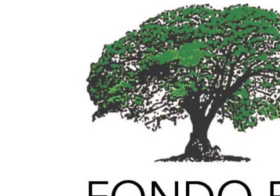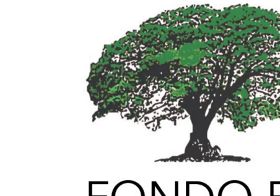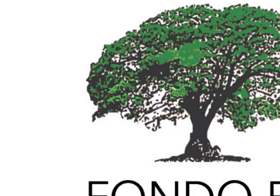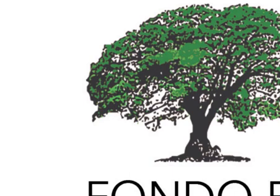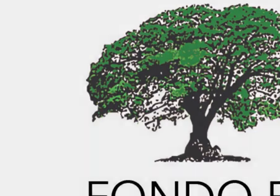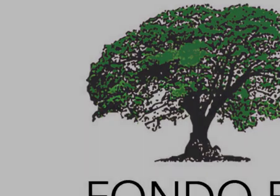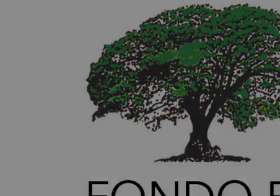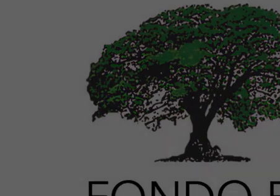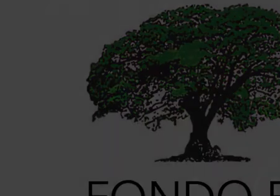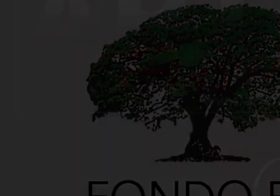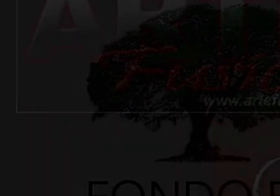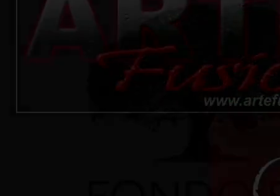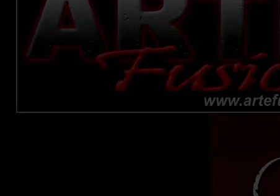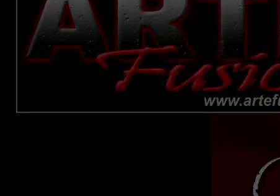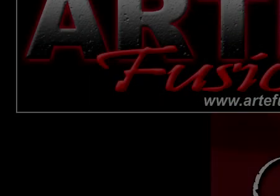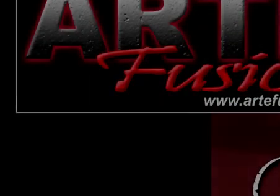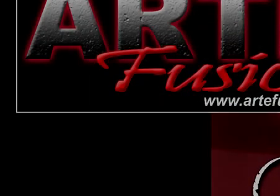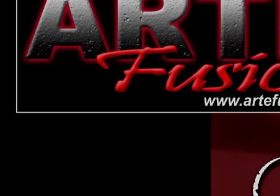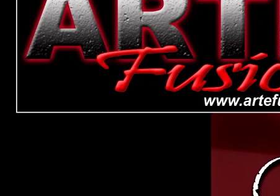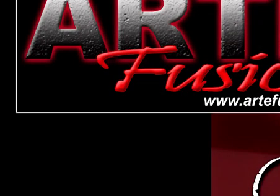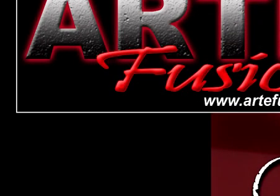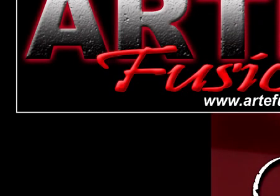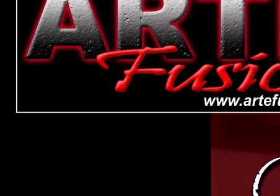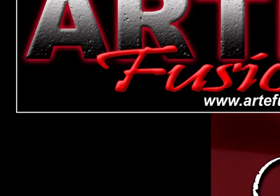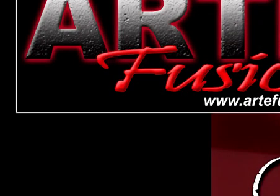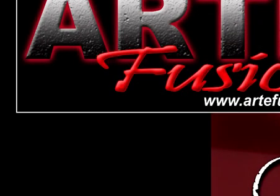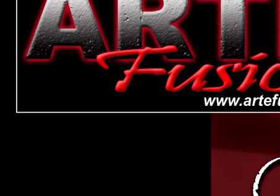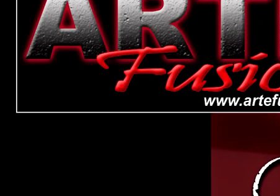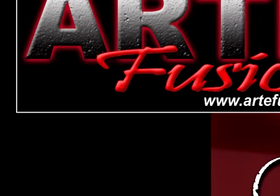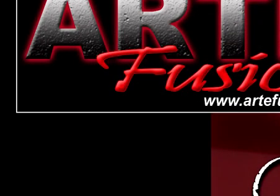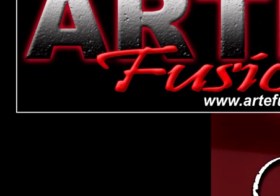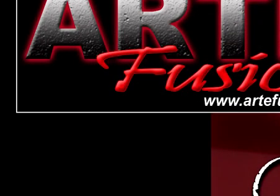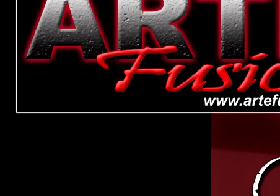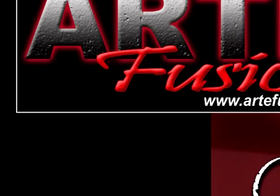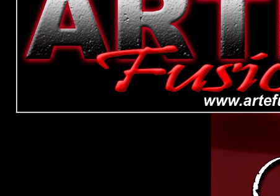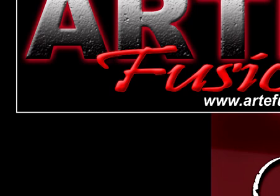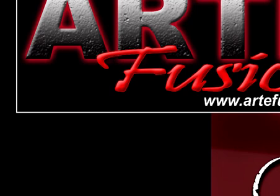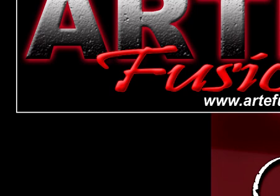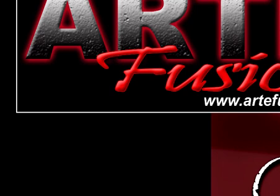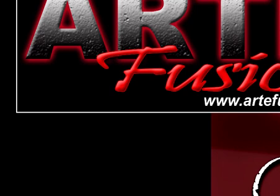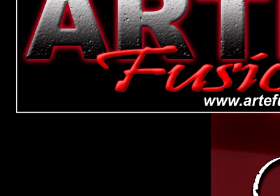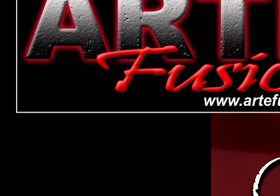llévatelos Y llévatelos de londres Así